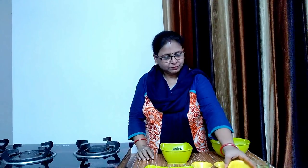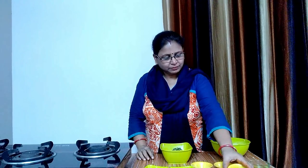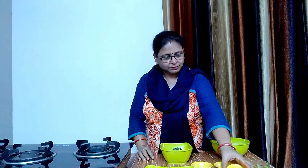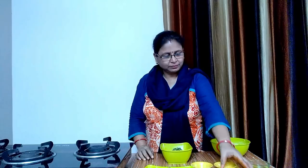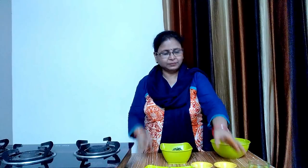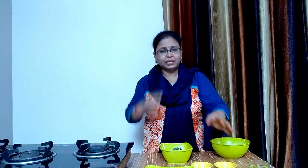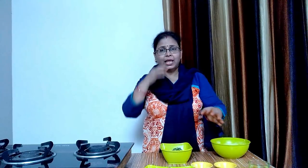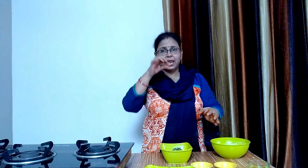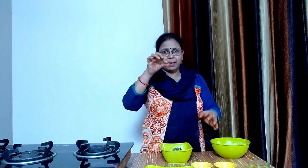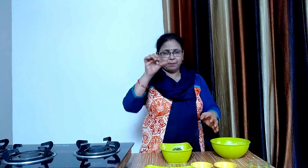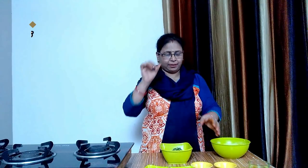स्वादनु सन्ना मख